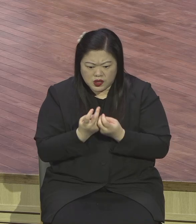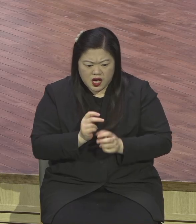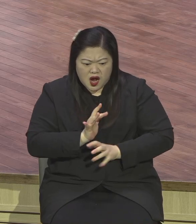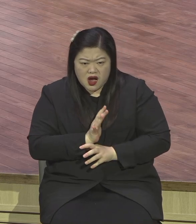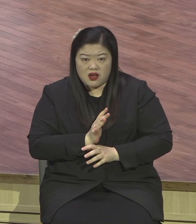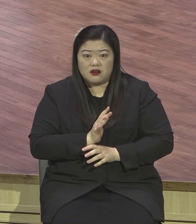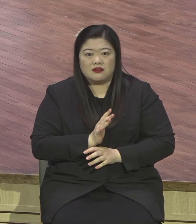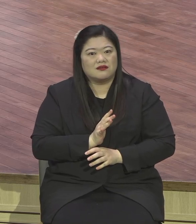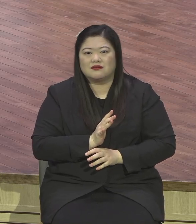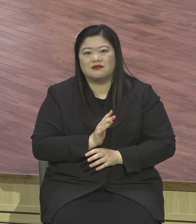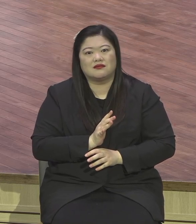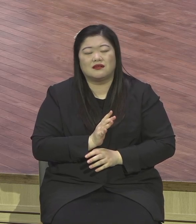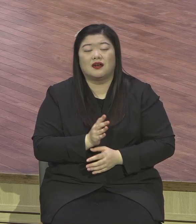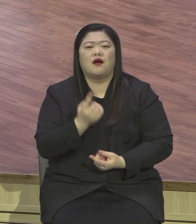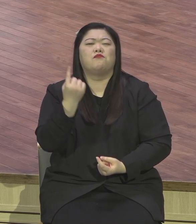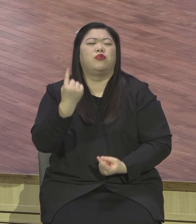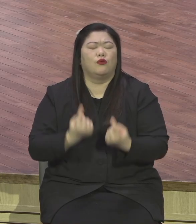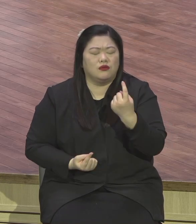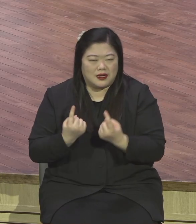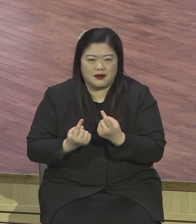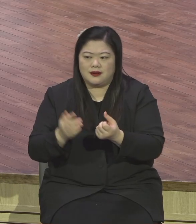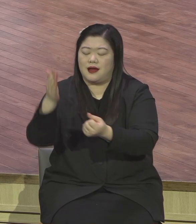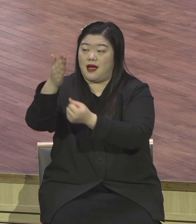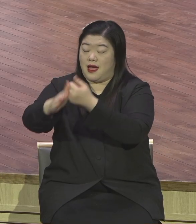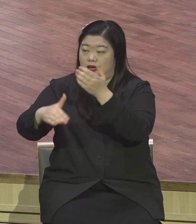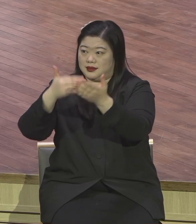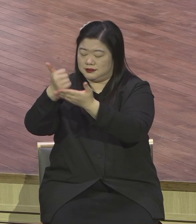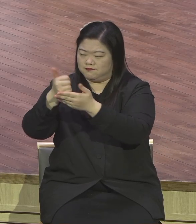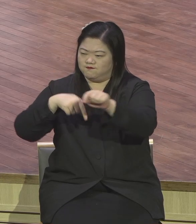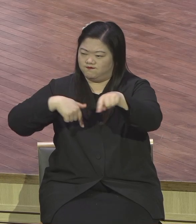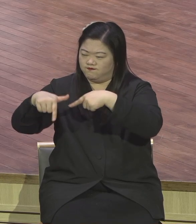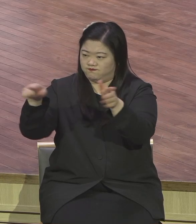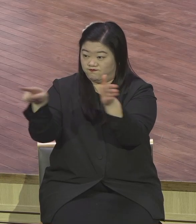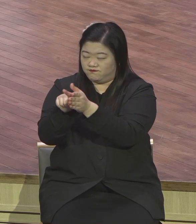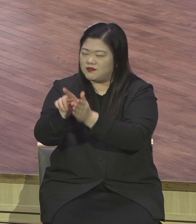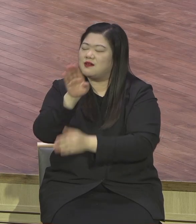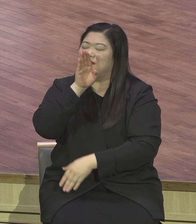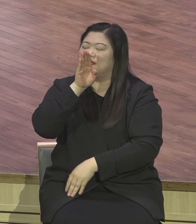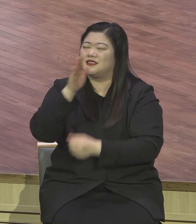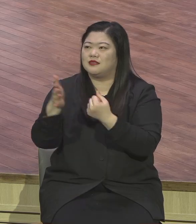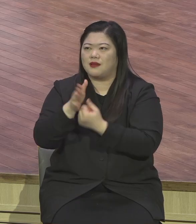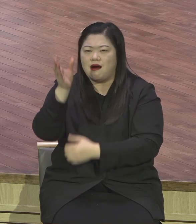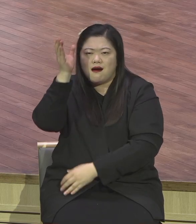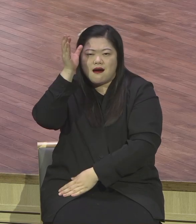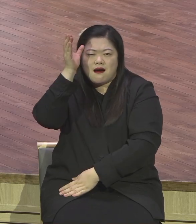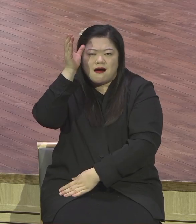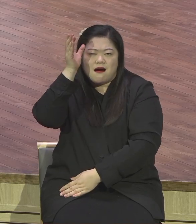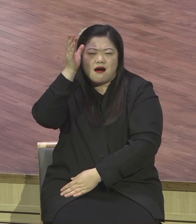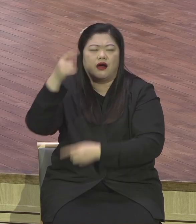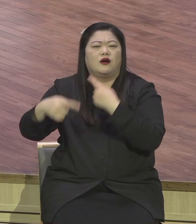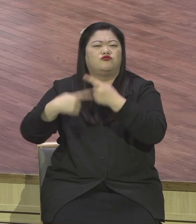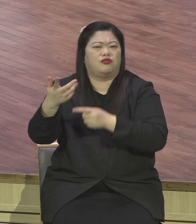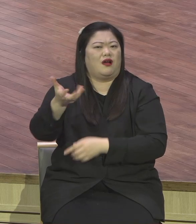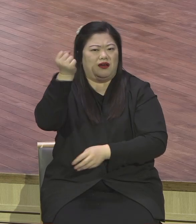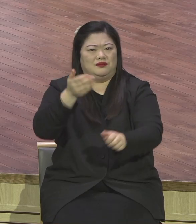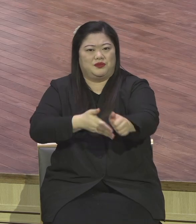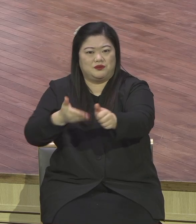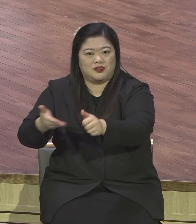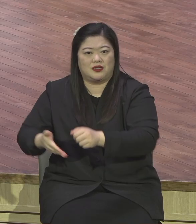기대라 하심으로 가득 채우시기 바랍니다. 불안과 염려와 걱정으로 채우지 마시고 2021년을 기대하면서